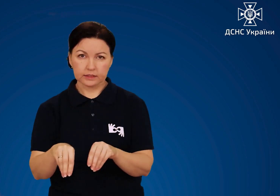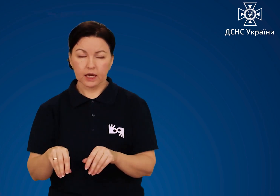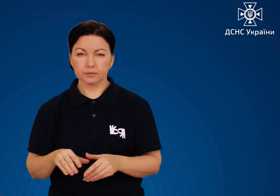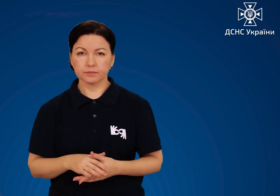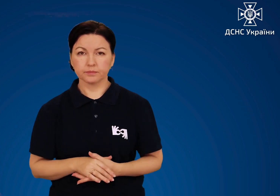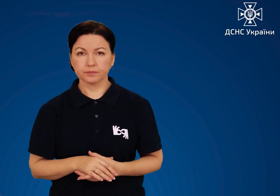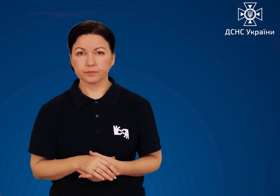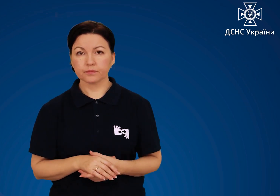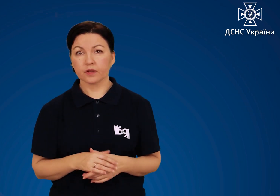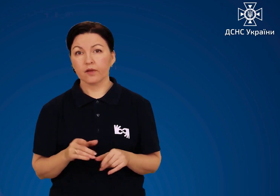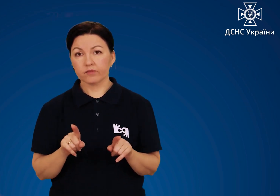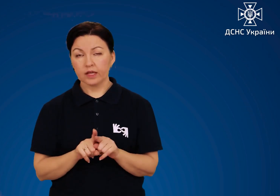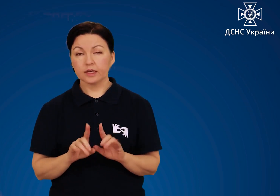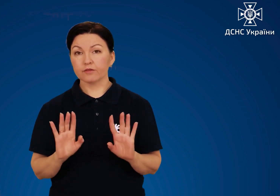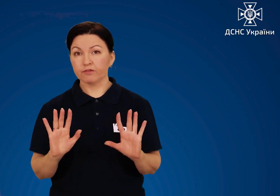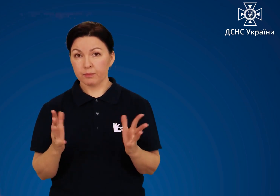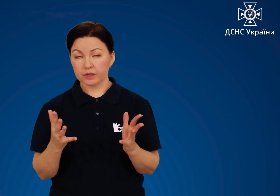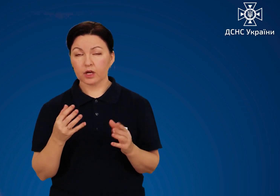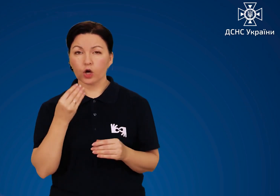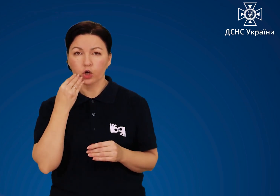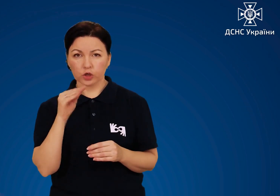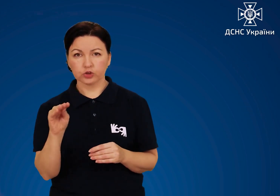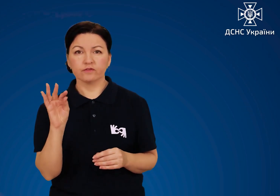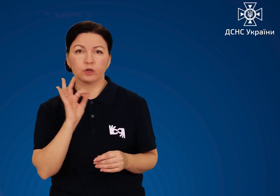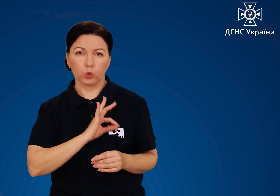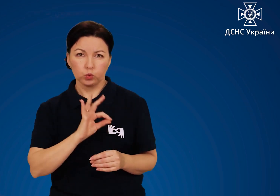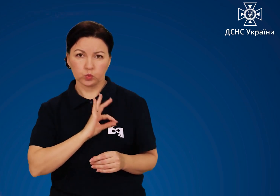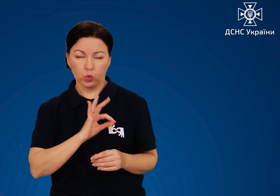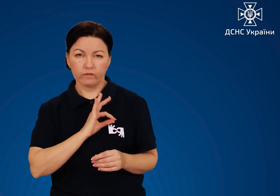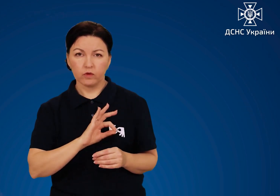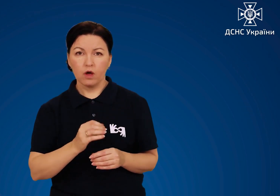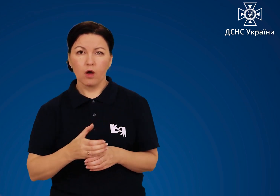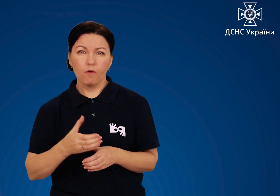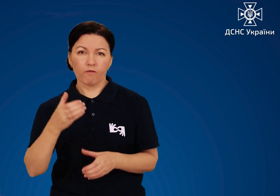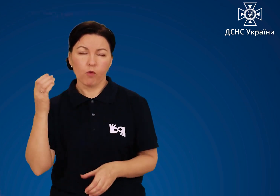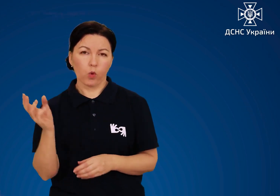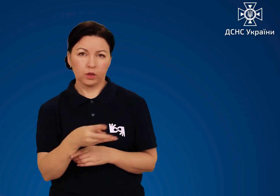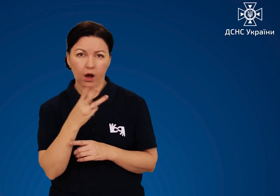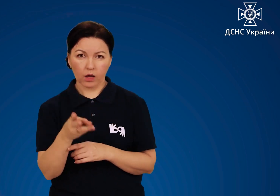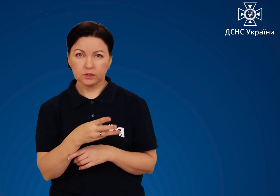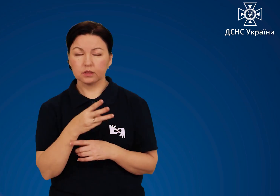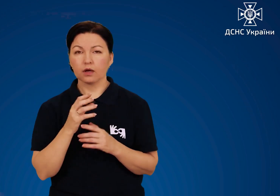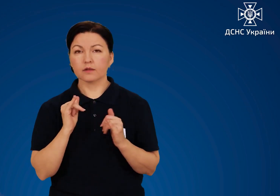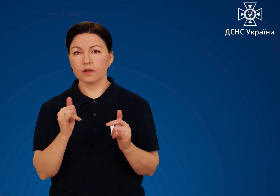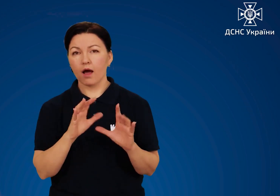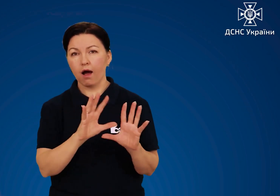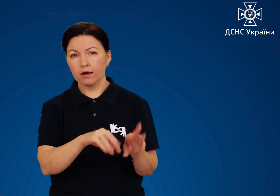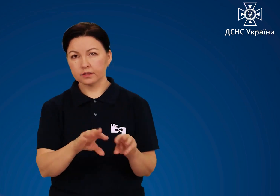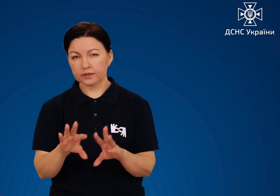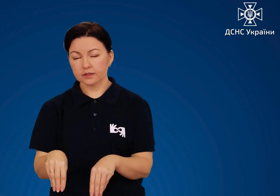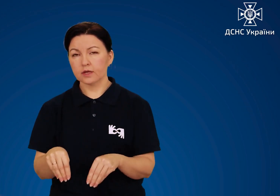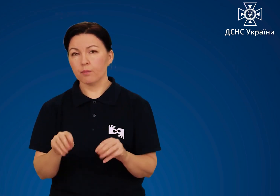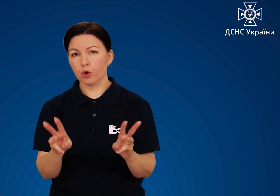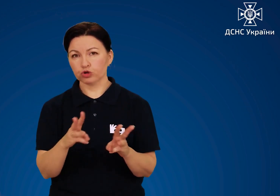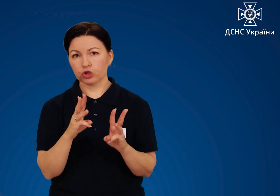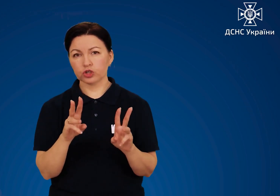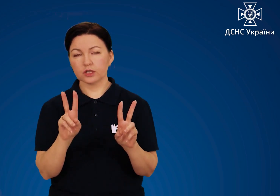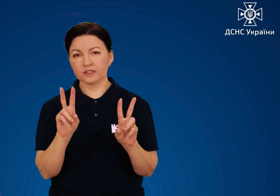пожежогасіння. В таких випадках краще використовувати вогнегасники для